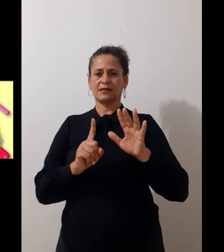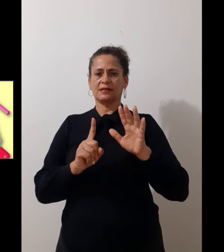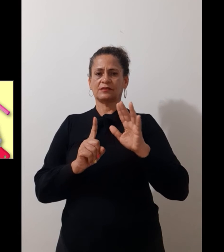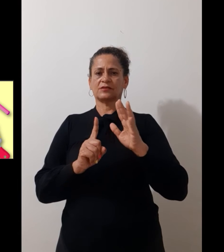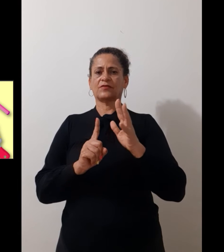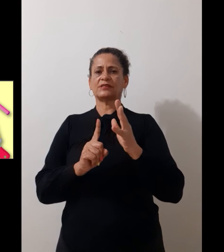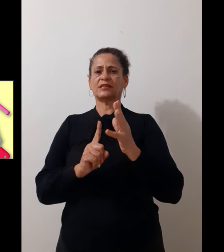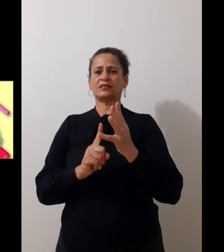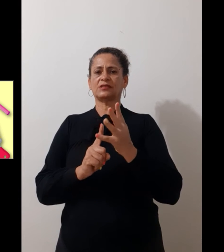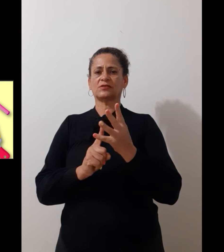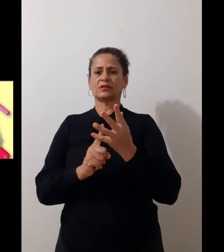Só fazer isso.